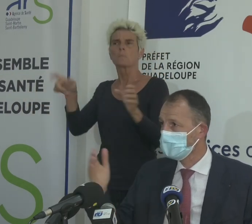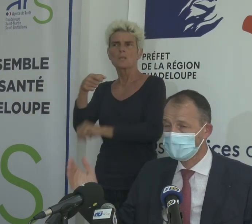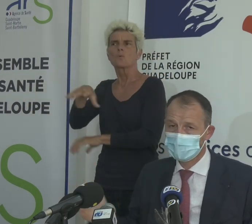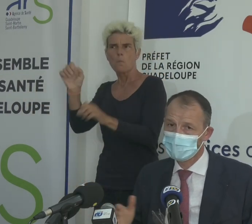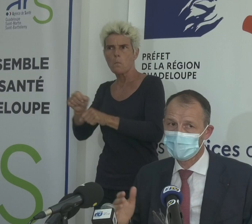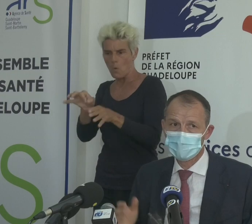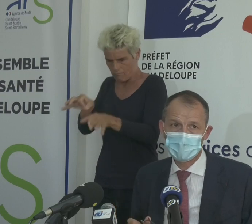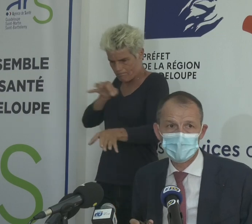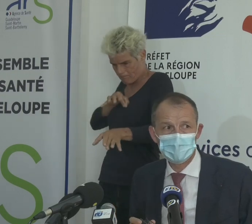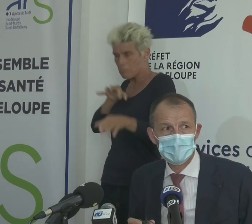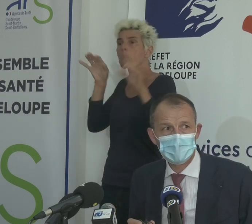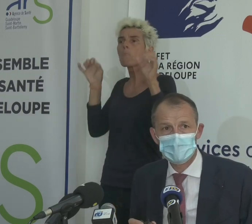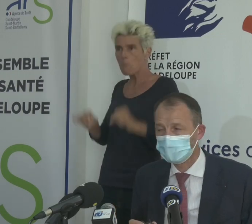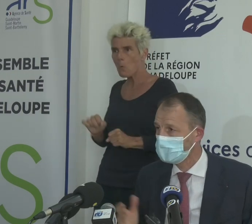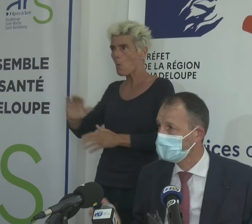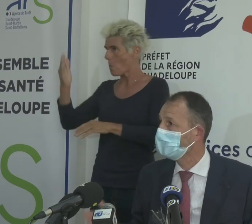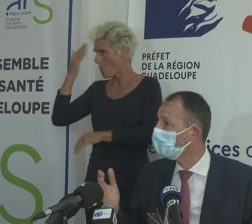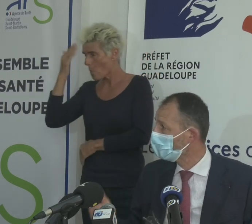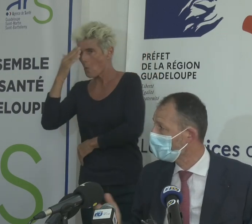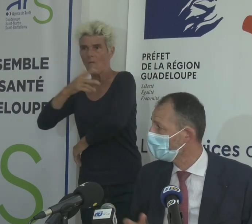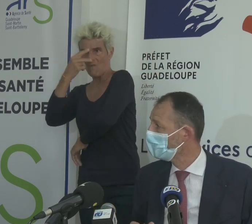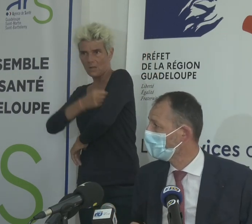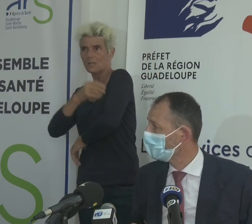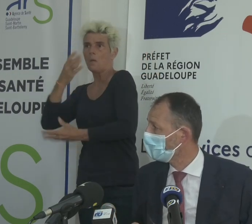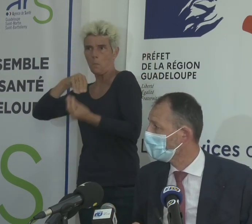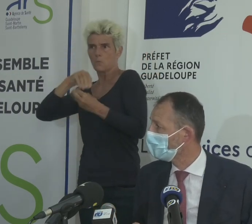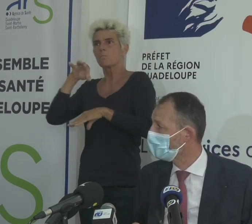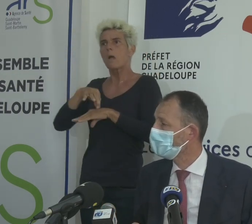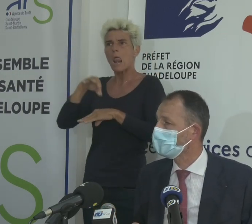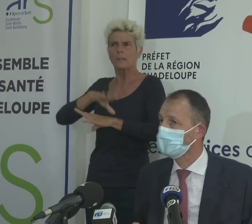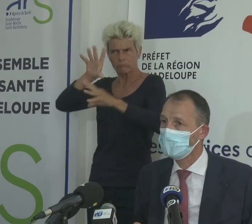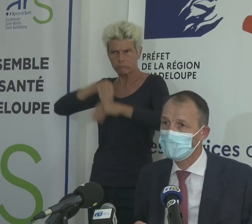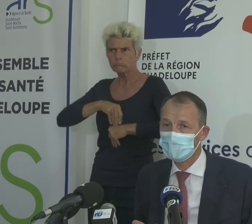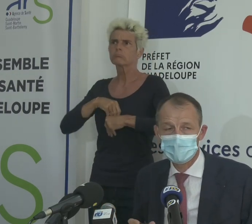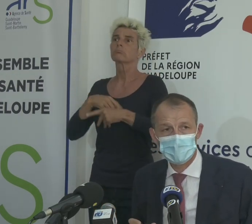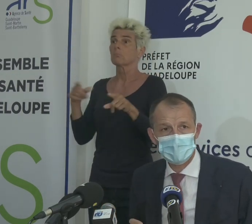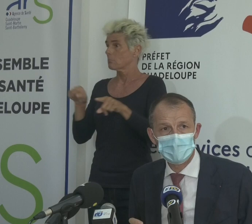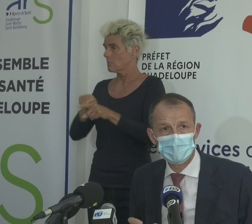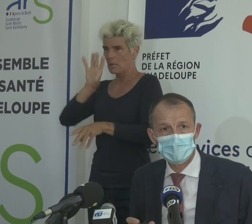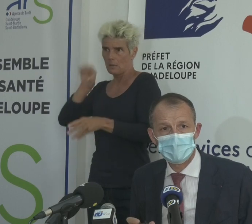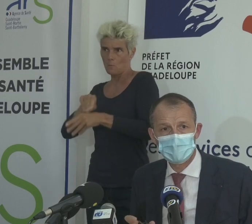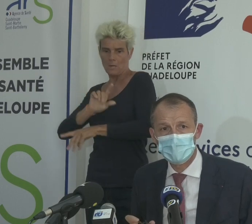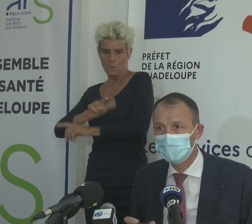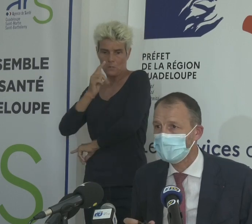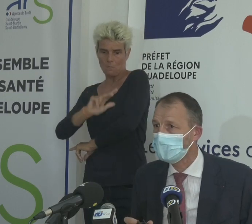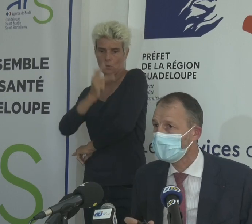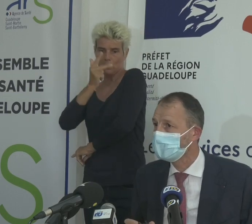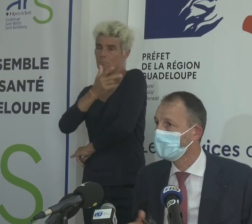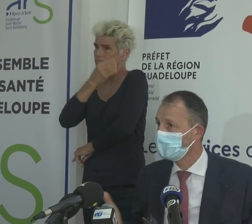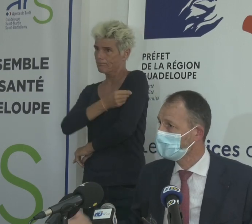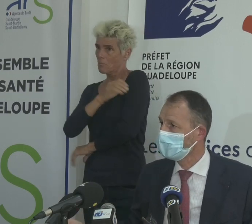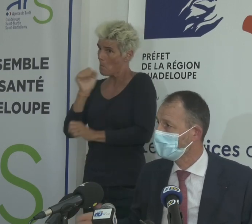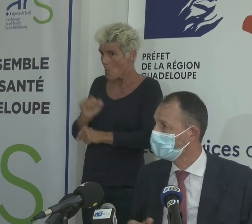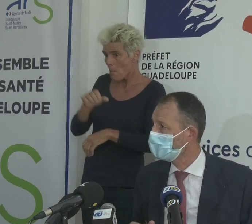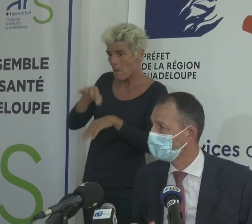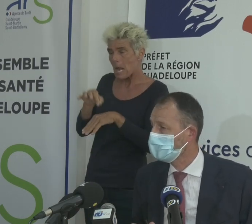Vous avez tous des exemples autour de vous. On connaît tous des gens qui sont vaccinés, y compris avec la dose de rappel, la troisième dose qui peuvent être malades.